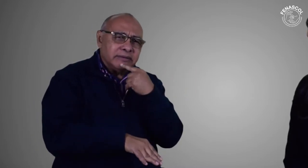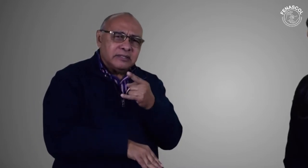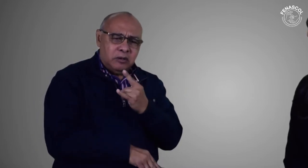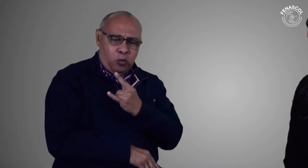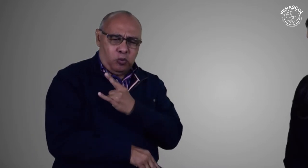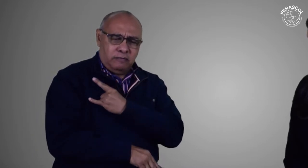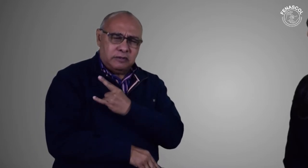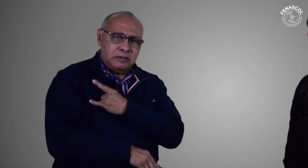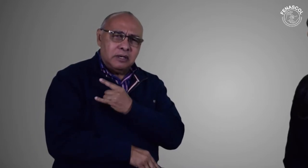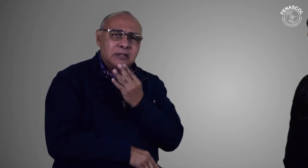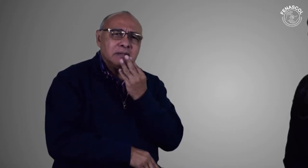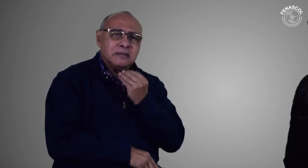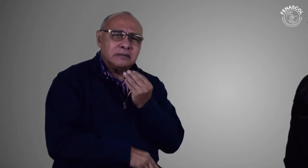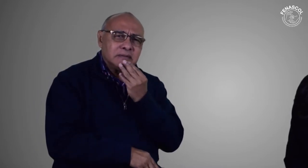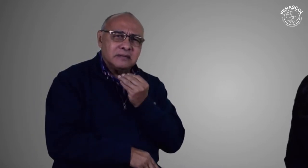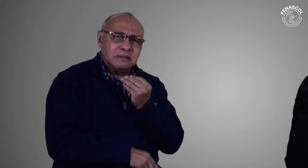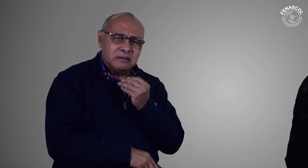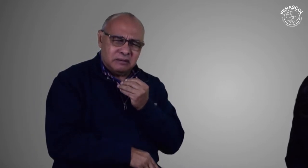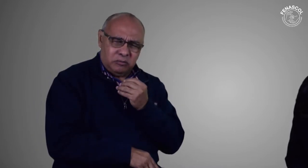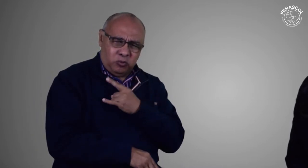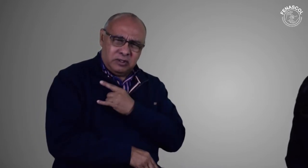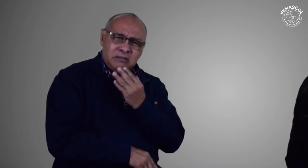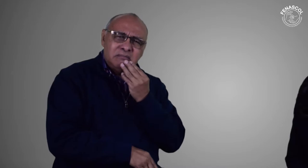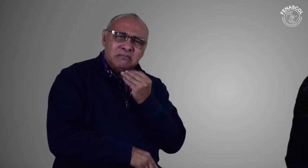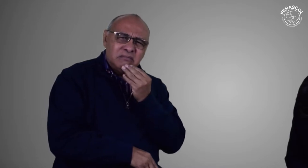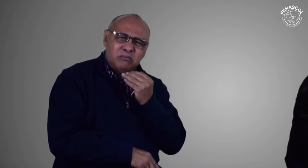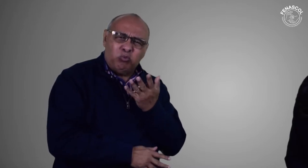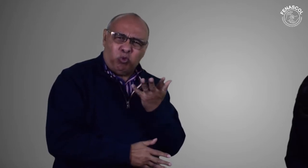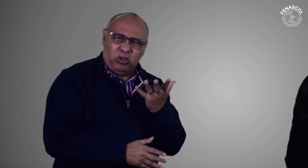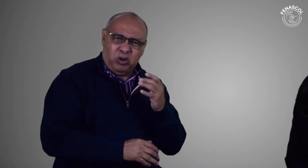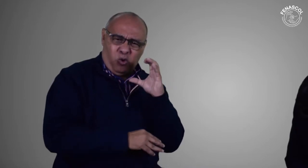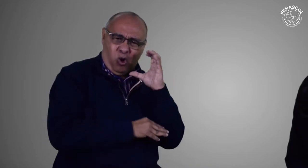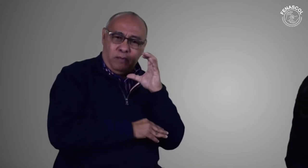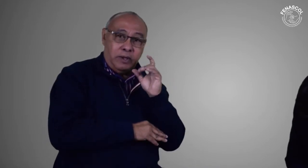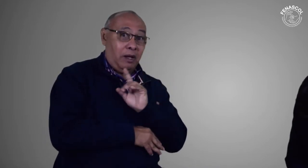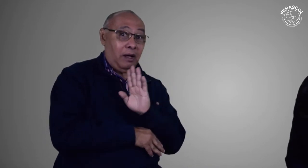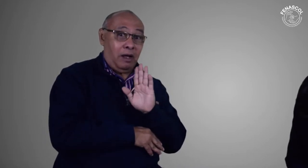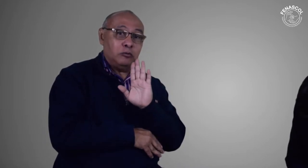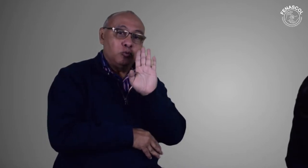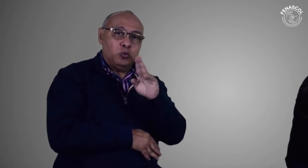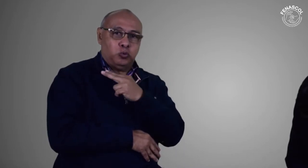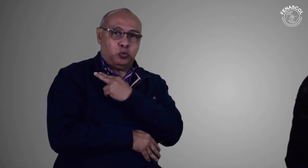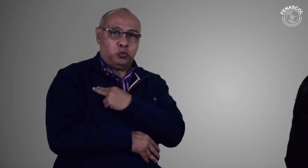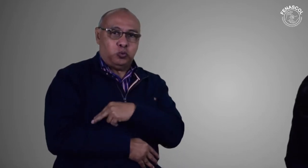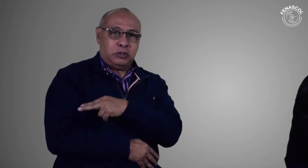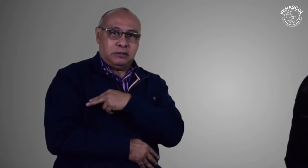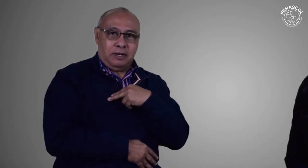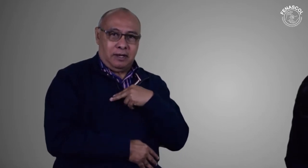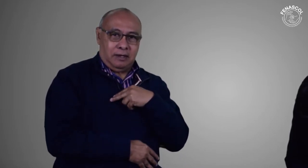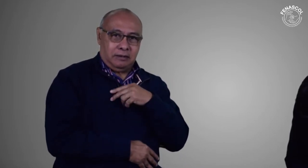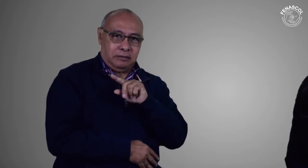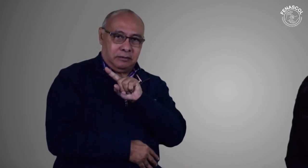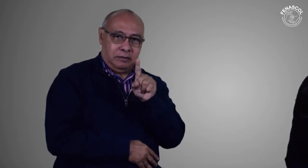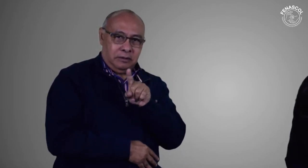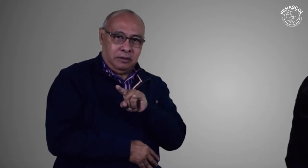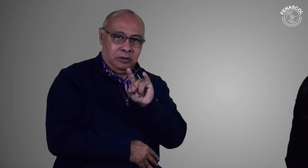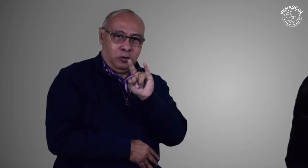Minerva hizo alusión a la Universidad de Ginebra. Esta no es una institución colombiana. En realidad es de Suiza